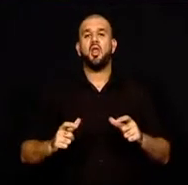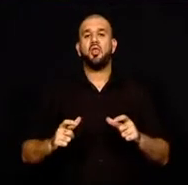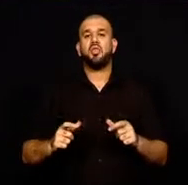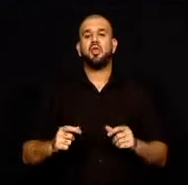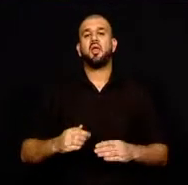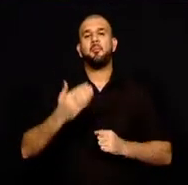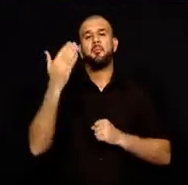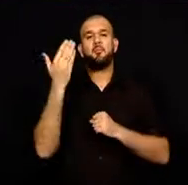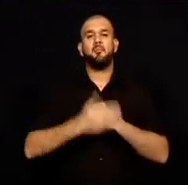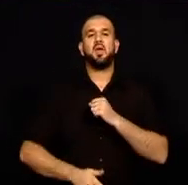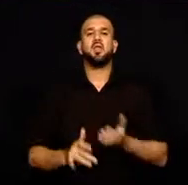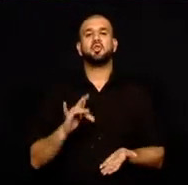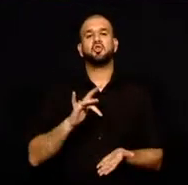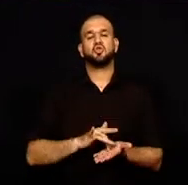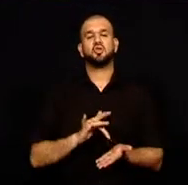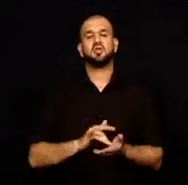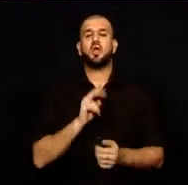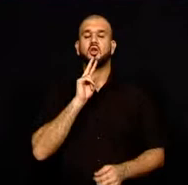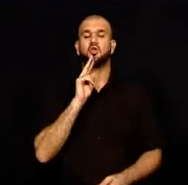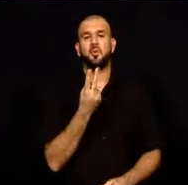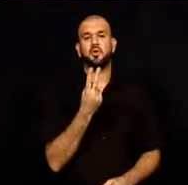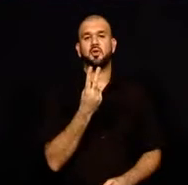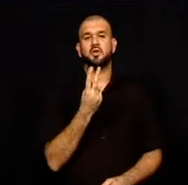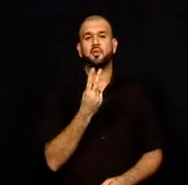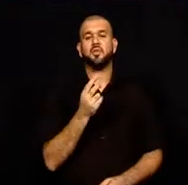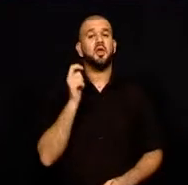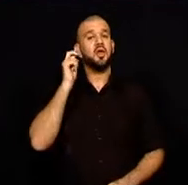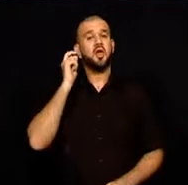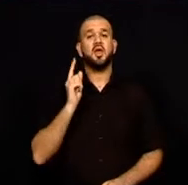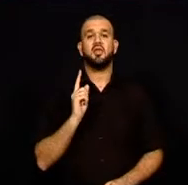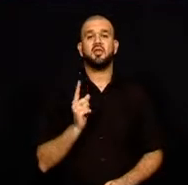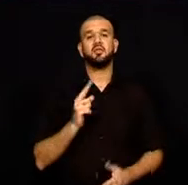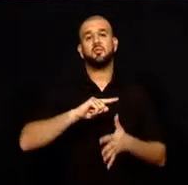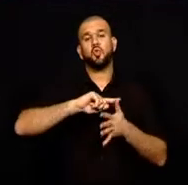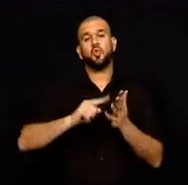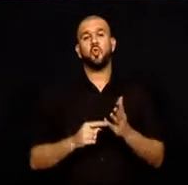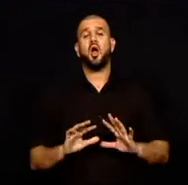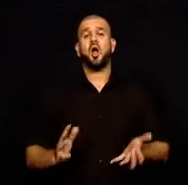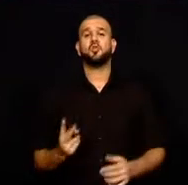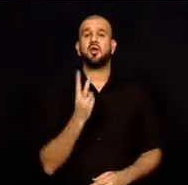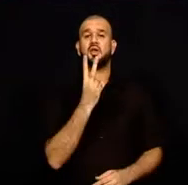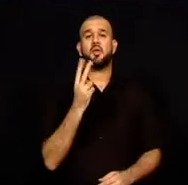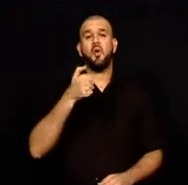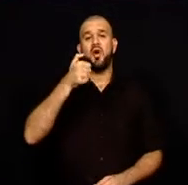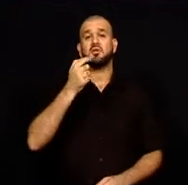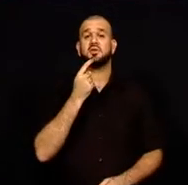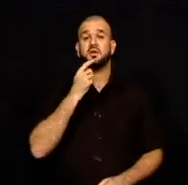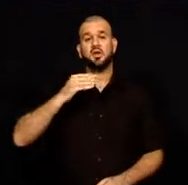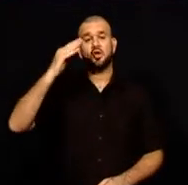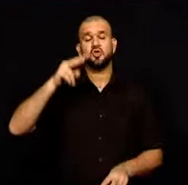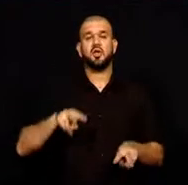Melis Redif'le birlikte Semiha Mutlu Özdemir, Bahar Doğan ve